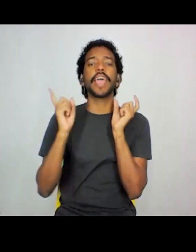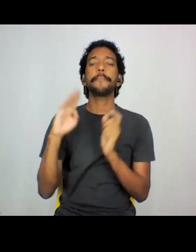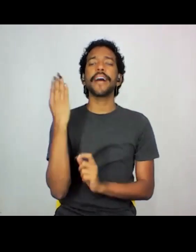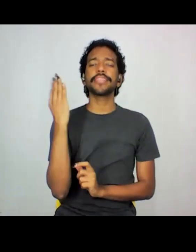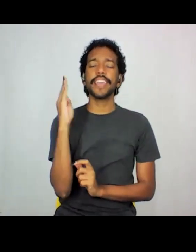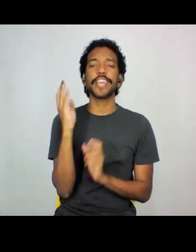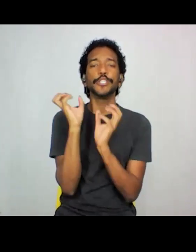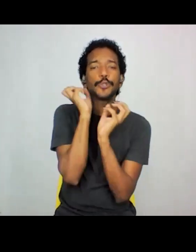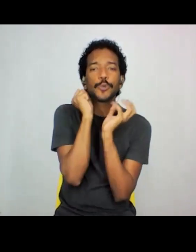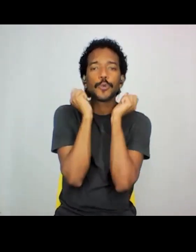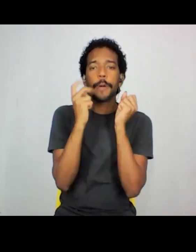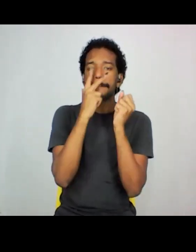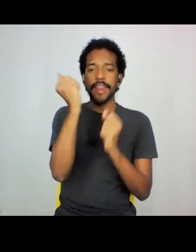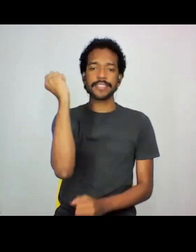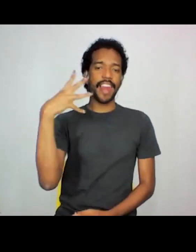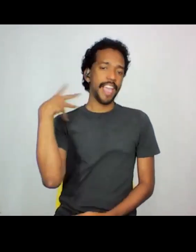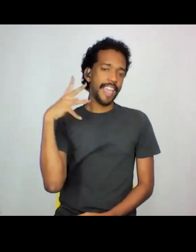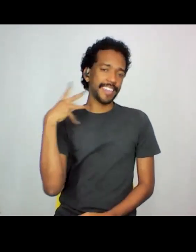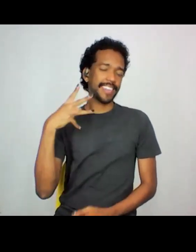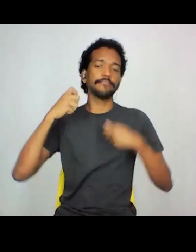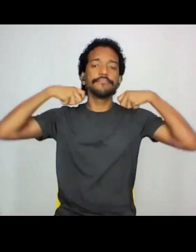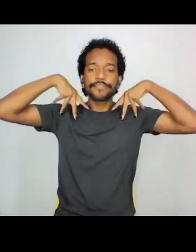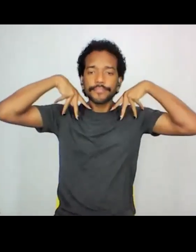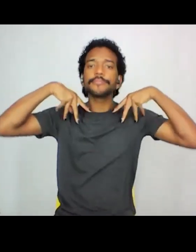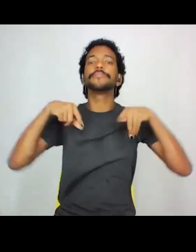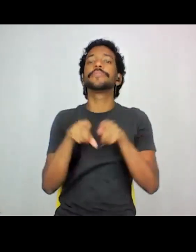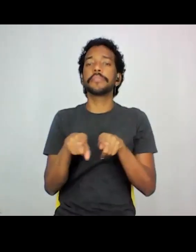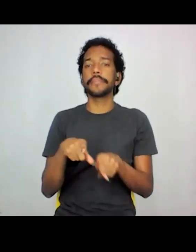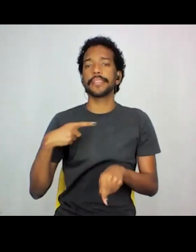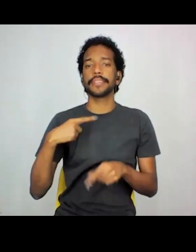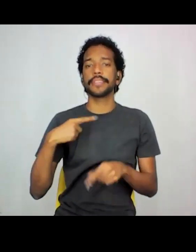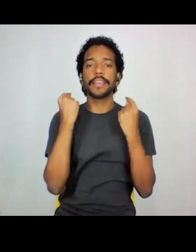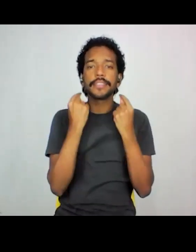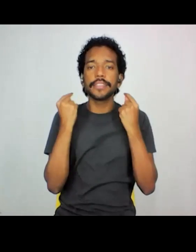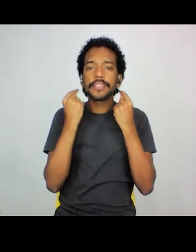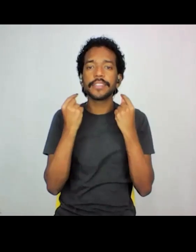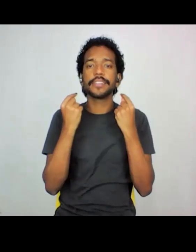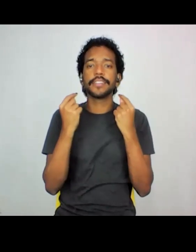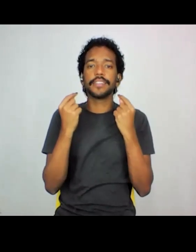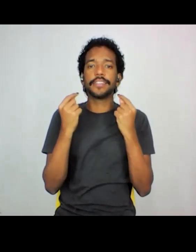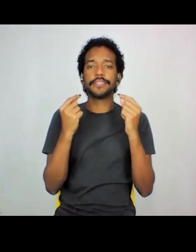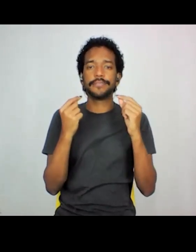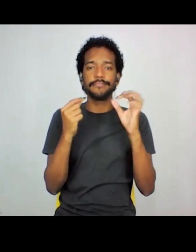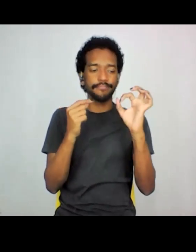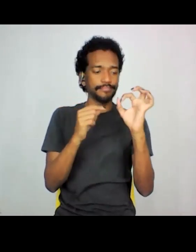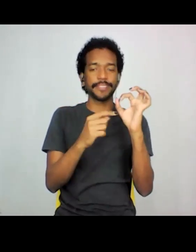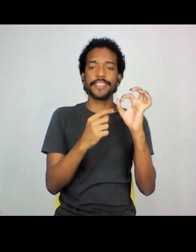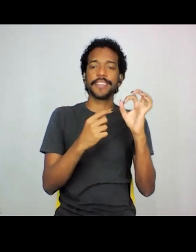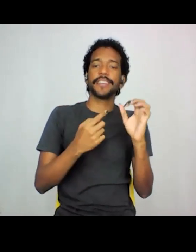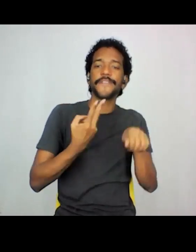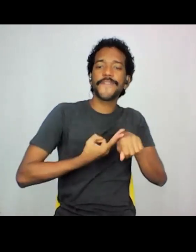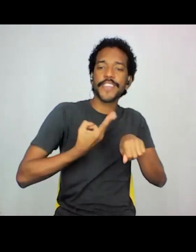em formato de leque, com um círculo de vidro azul no meio,